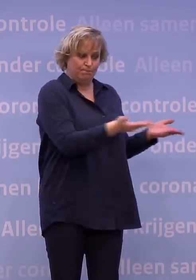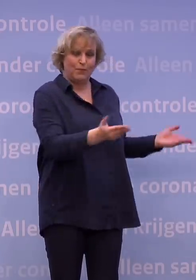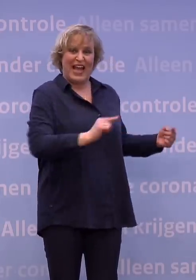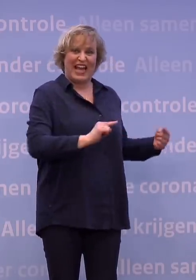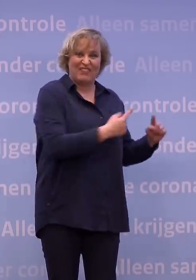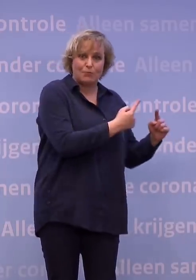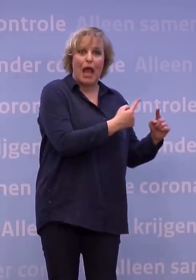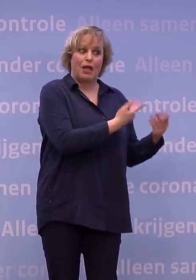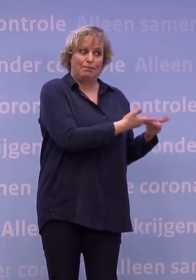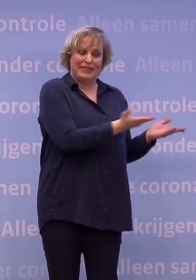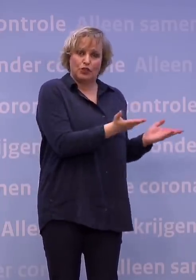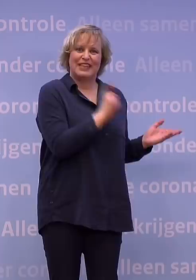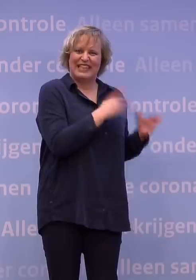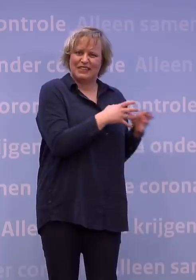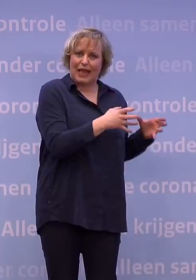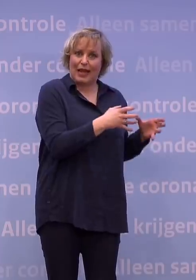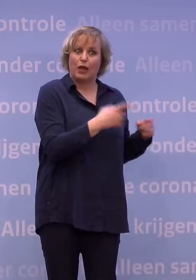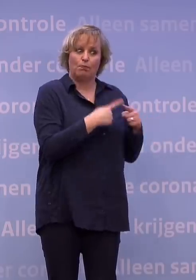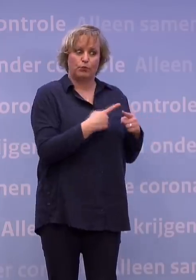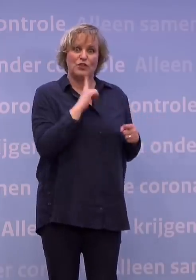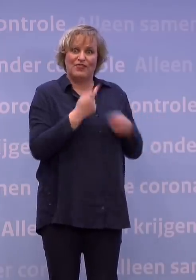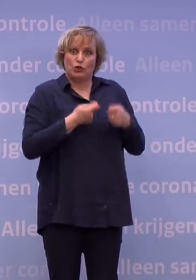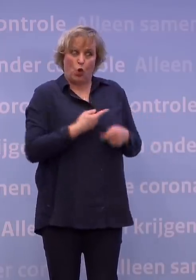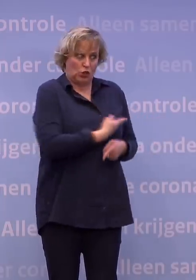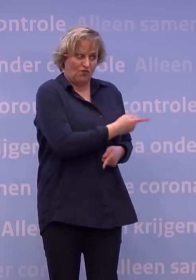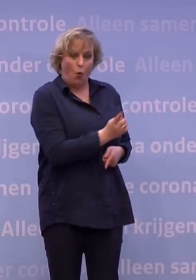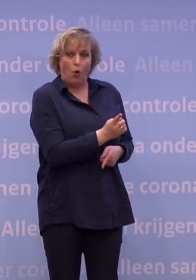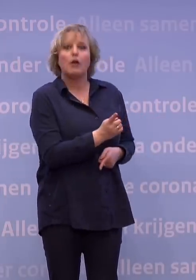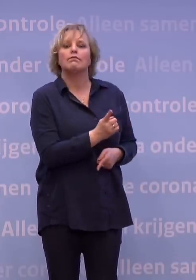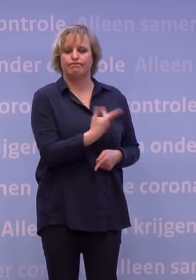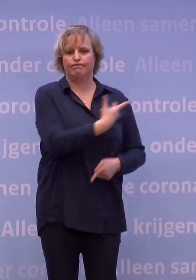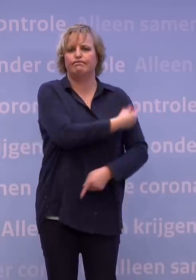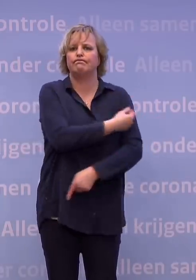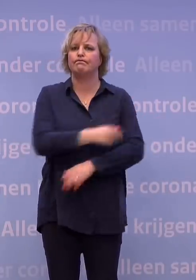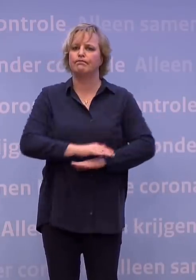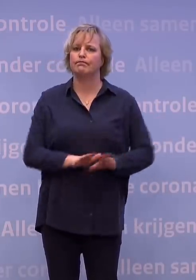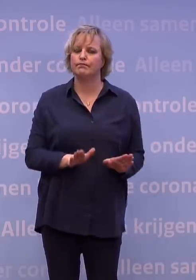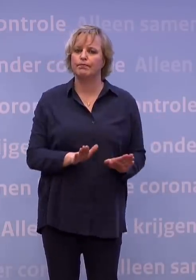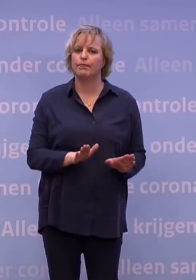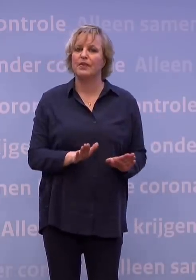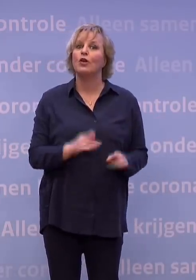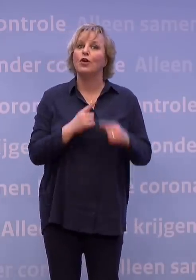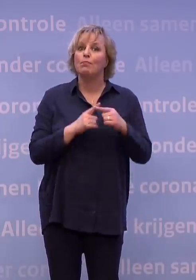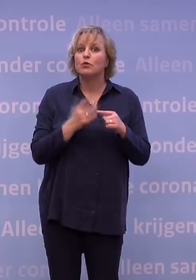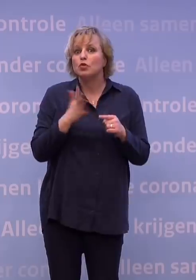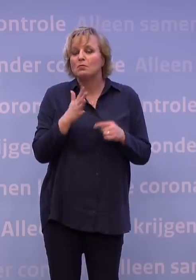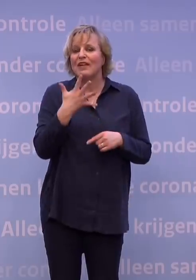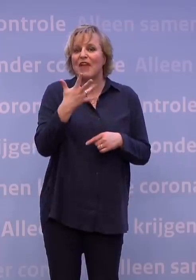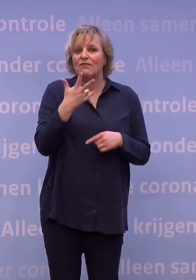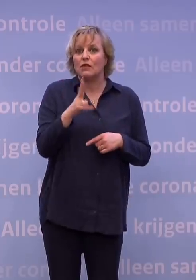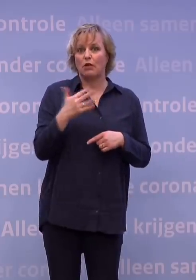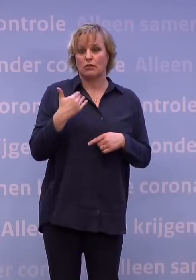medewerkers die voor hen zorgen, allemaal de kans gegeven om zich te laten inenten. En bijna alle 85-plussers kunnen dan